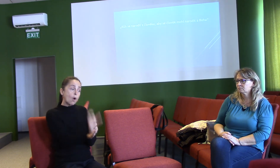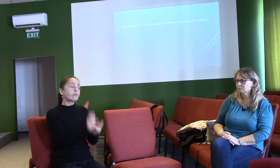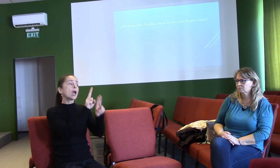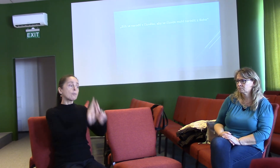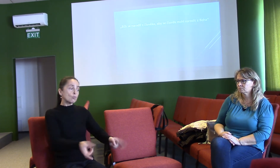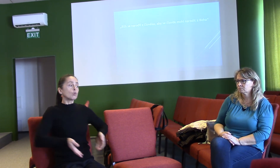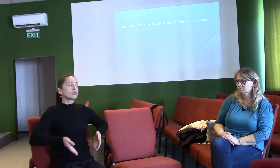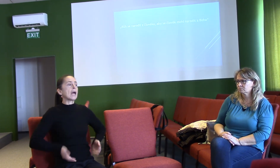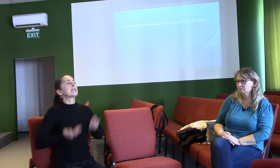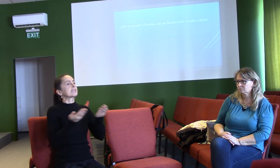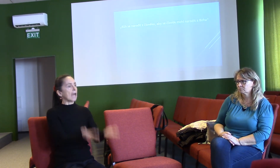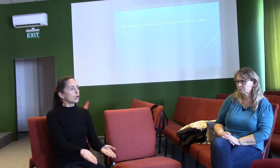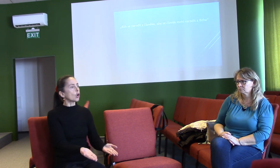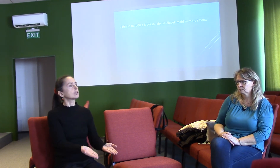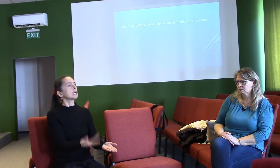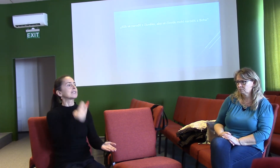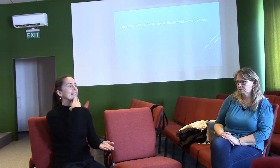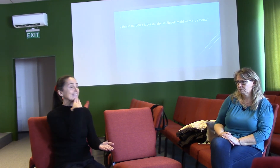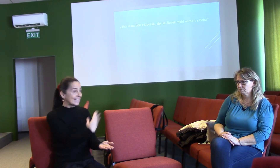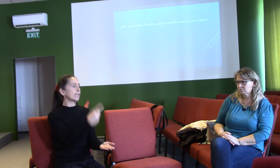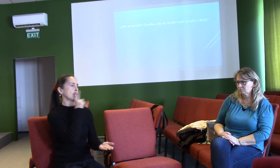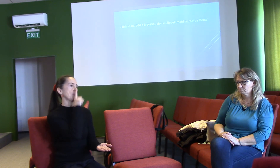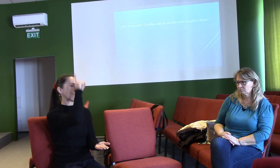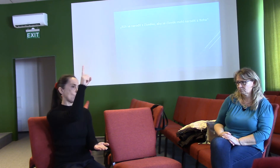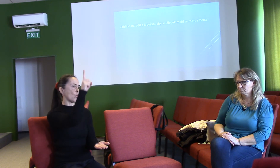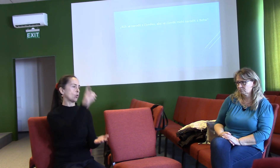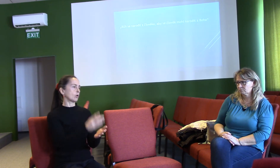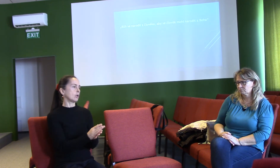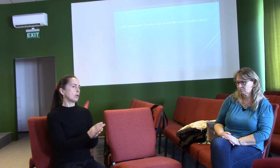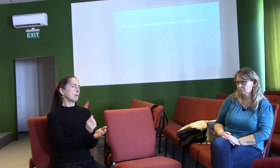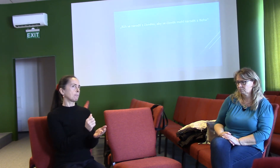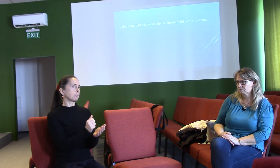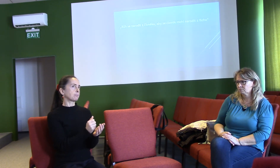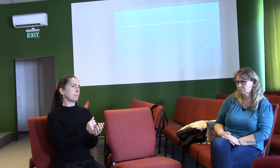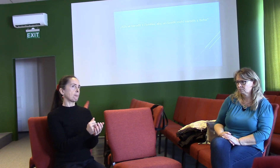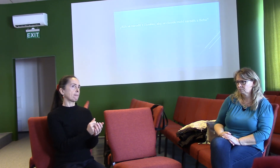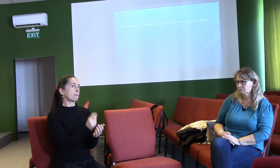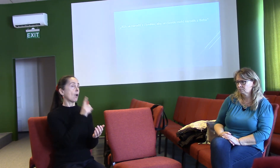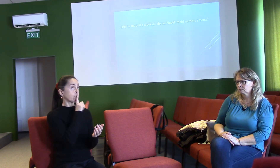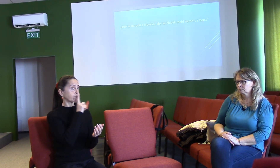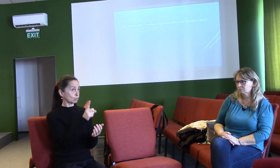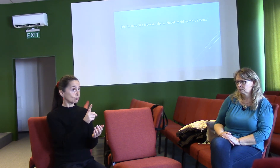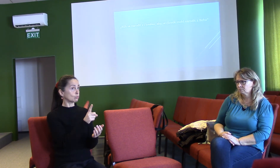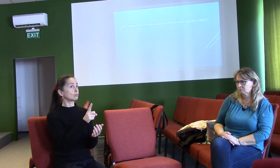z Boha do jeho rodiny, tak první se Bůh musel narodit z člověka, jako malé dítě.